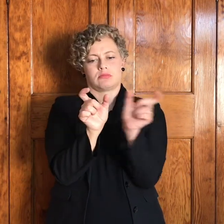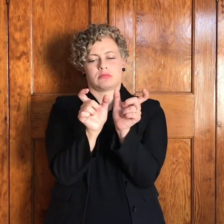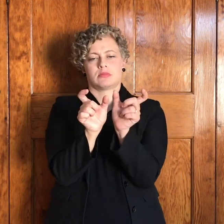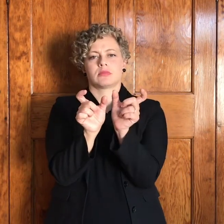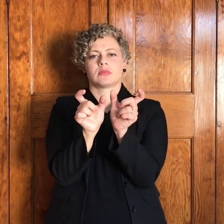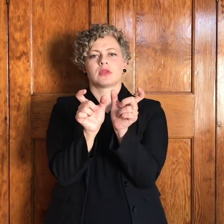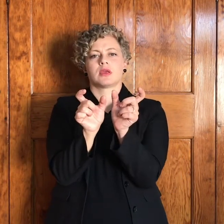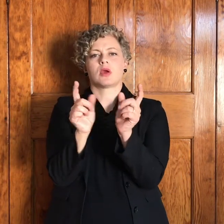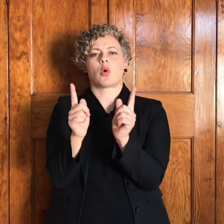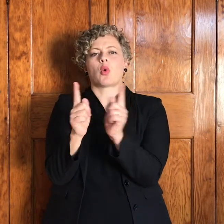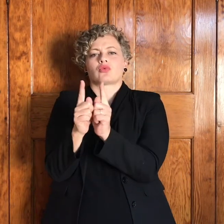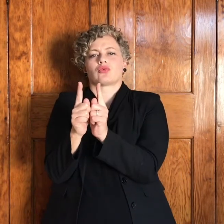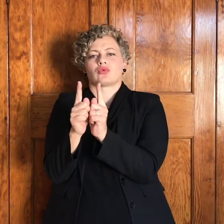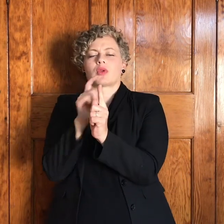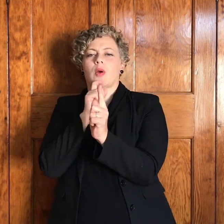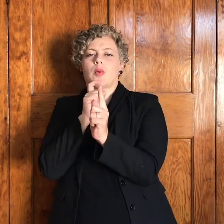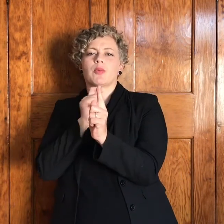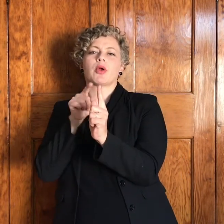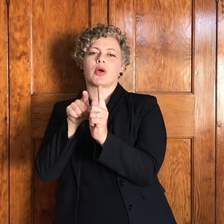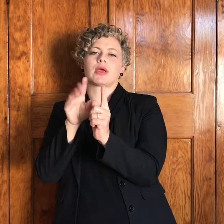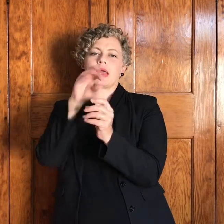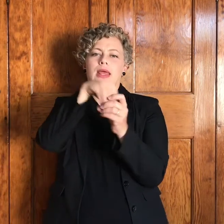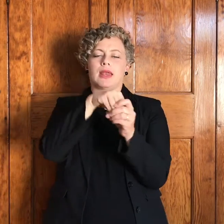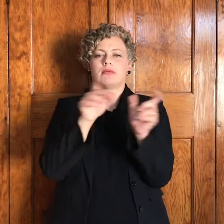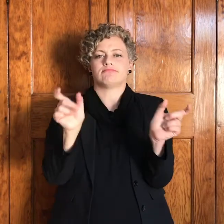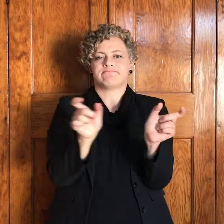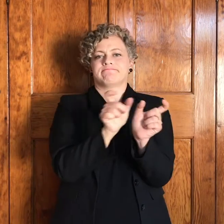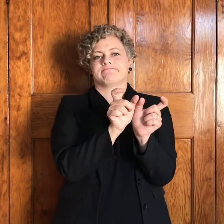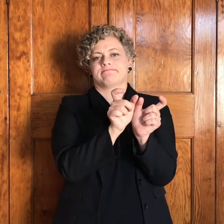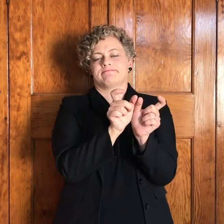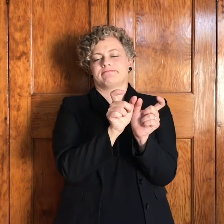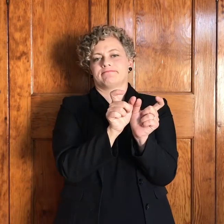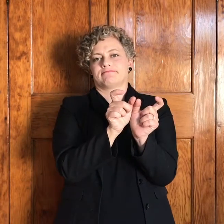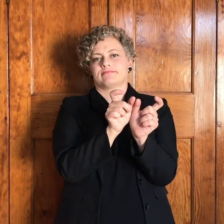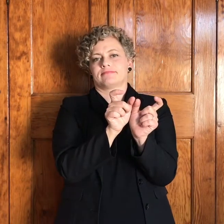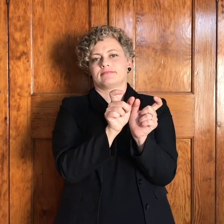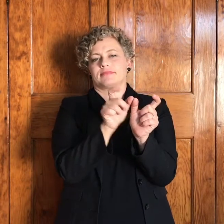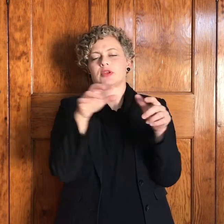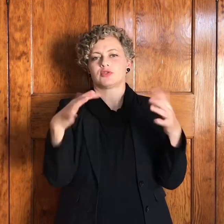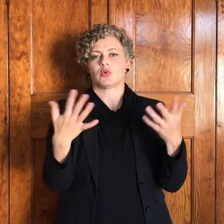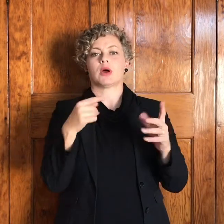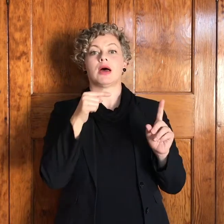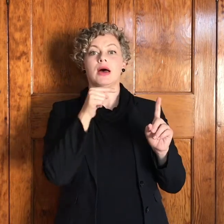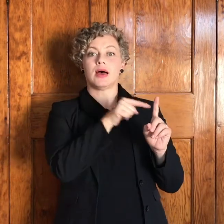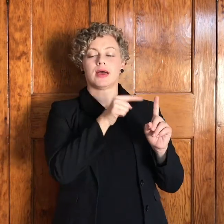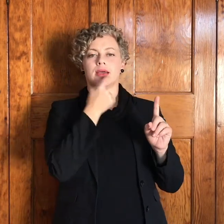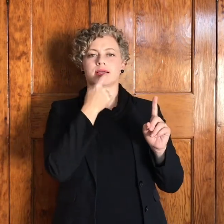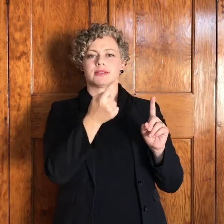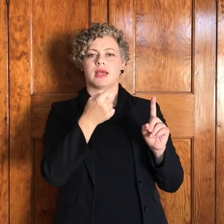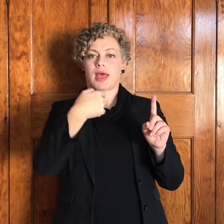in die reel gebruik en daarom staan hy sê ek is nou by god saais